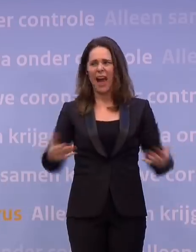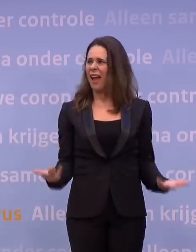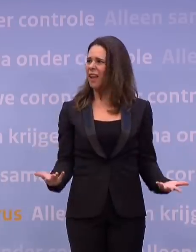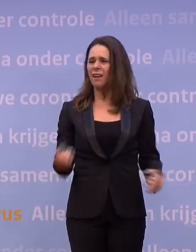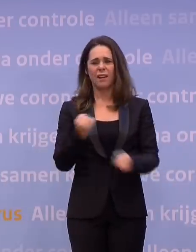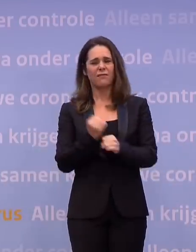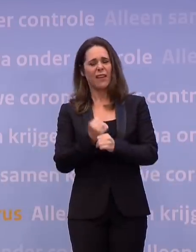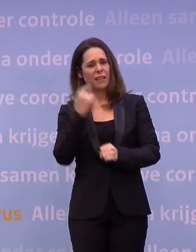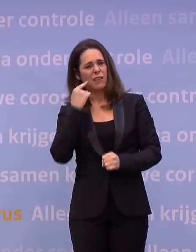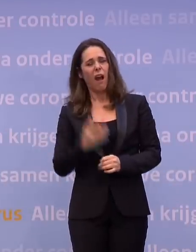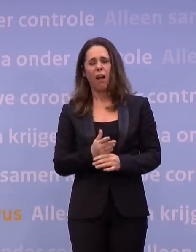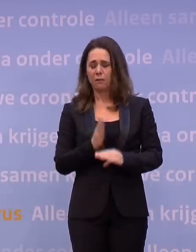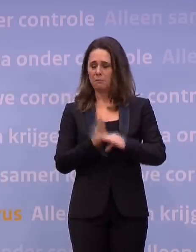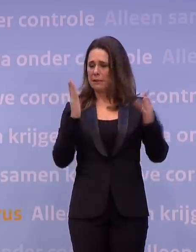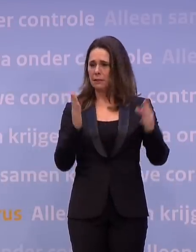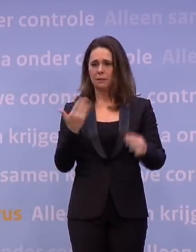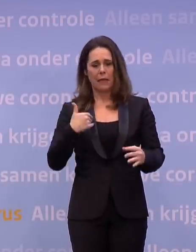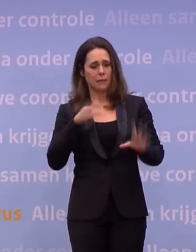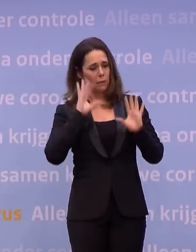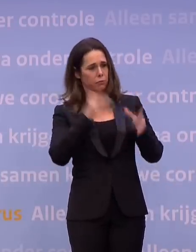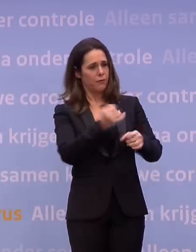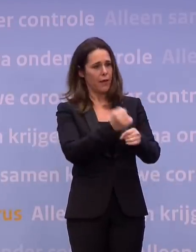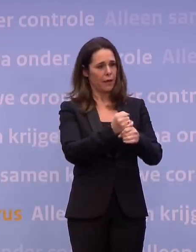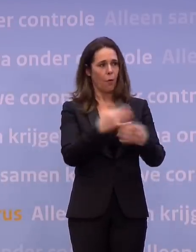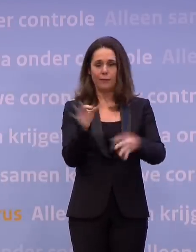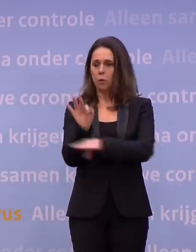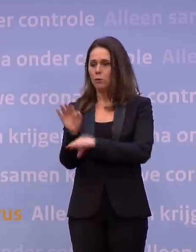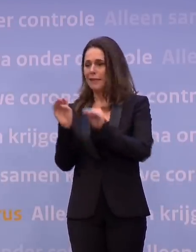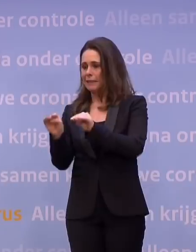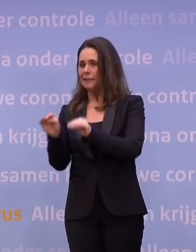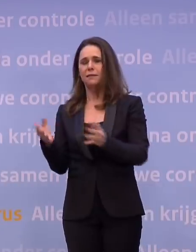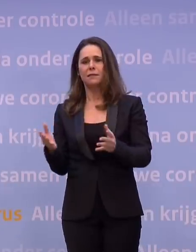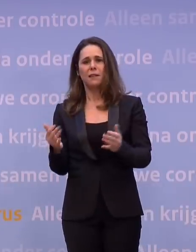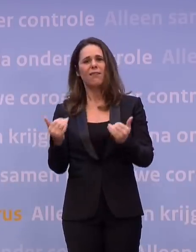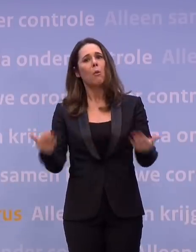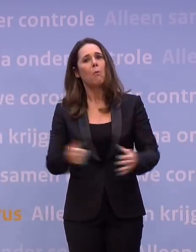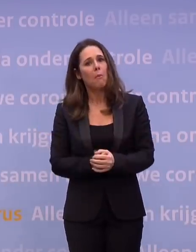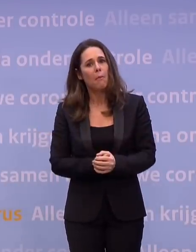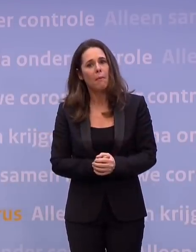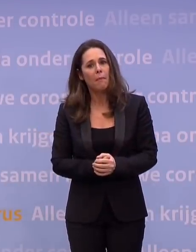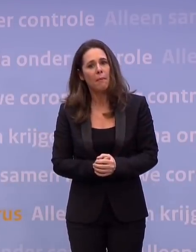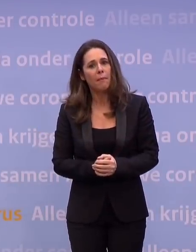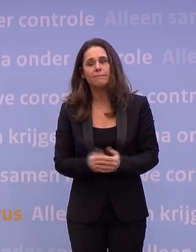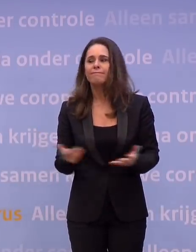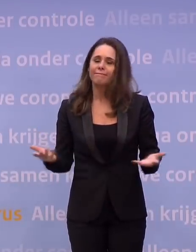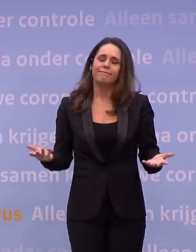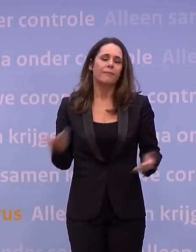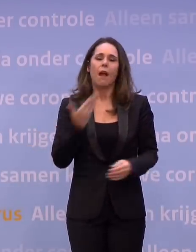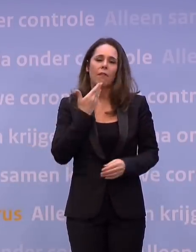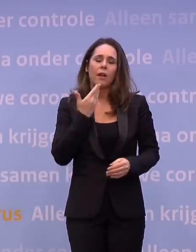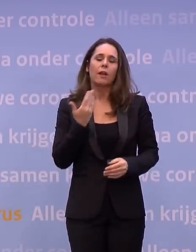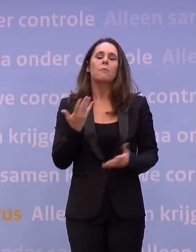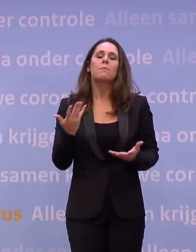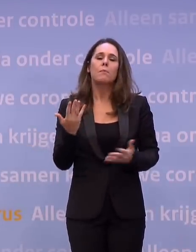werkdag. Mensen zijn aan het werk. Ja. We moeten als docent optreden. Waarom midden op de dag? Ja, dat is niet gelukkig, maar dat is omdat